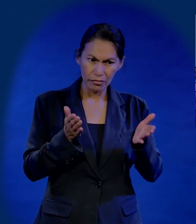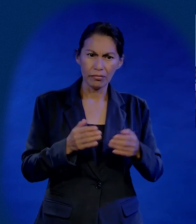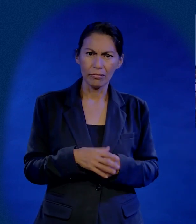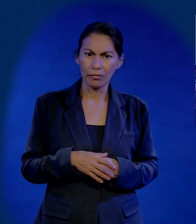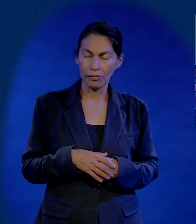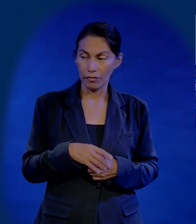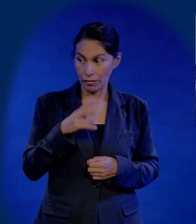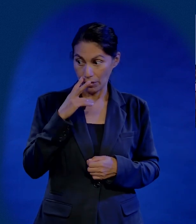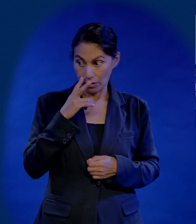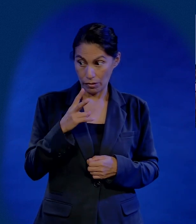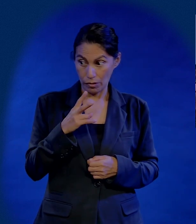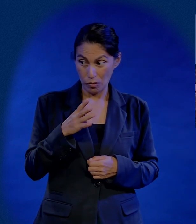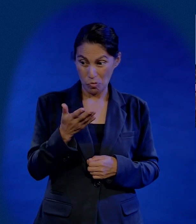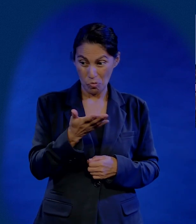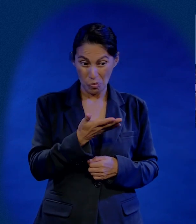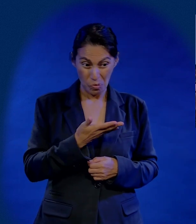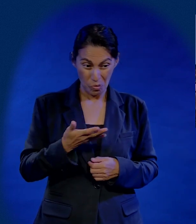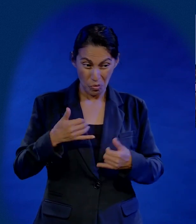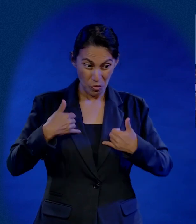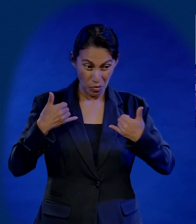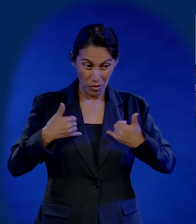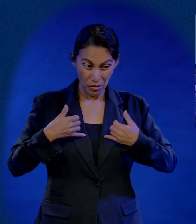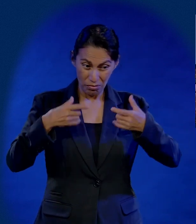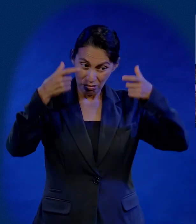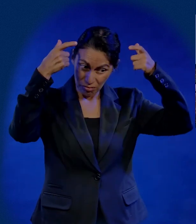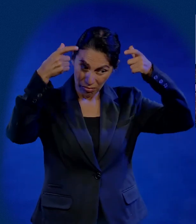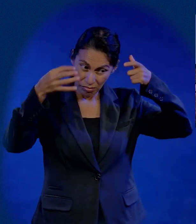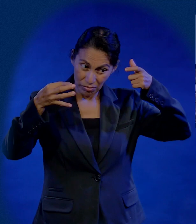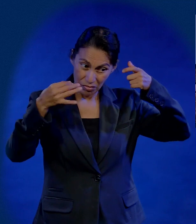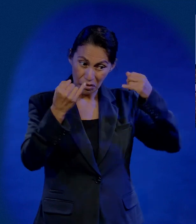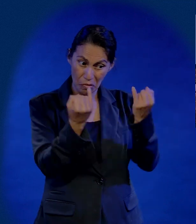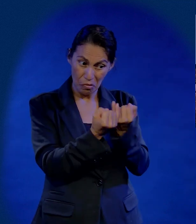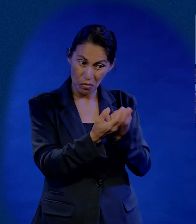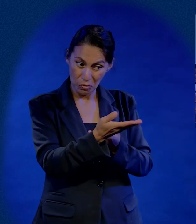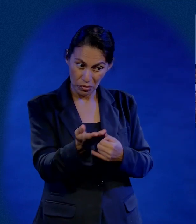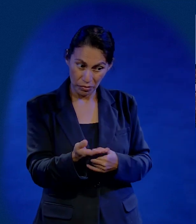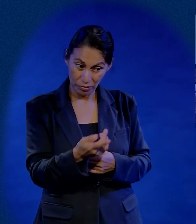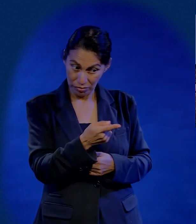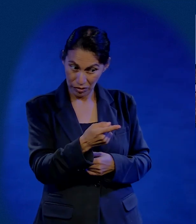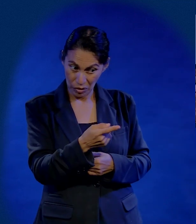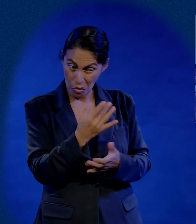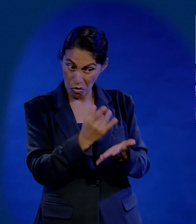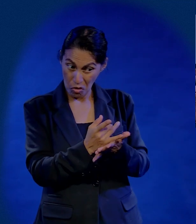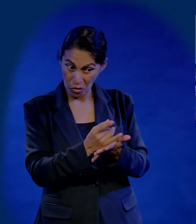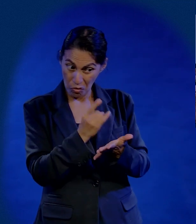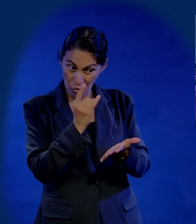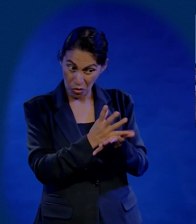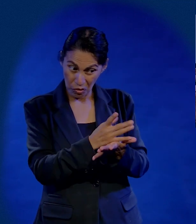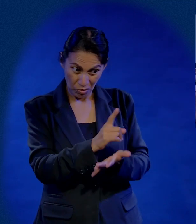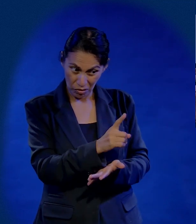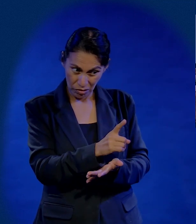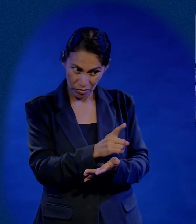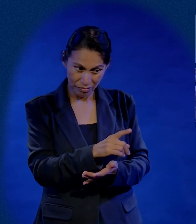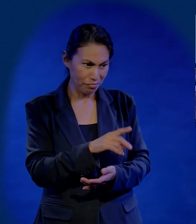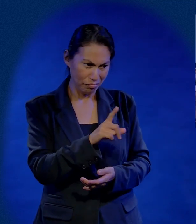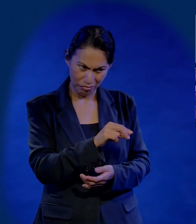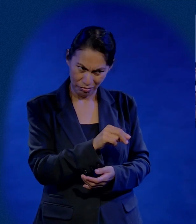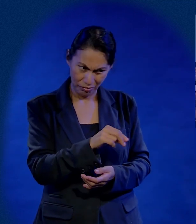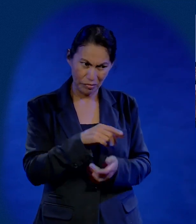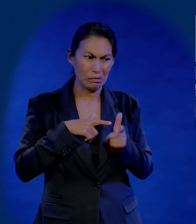Sí. Ánimo. Yo he visto graduar a muchos muchachos como usted. Y usted no va a ser la